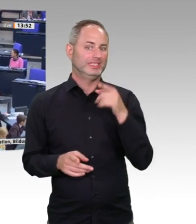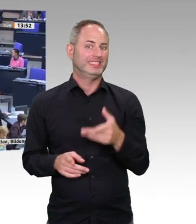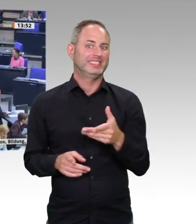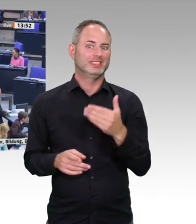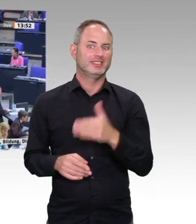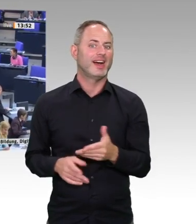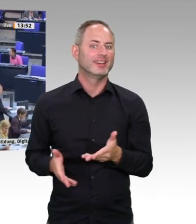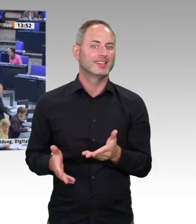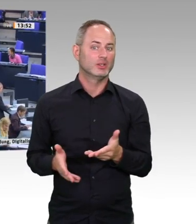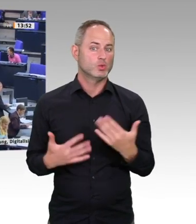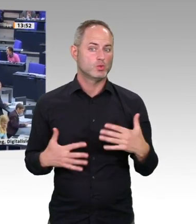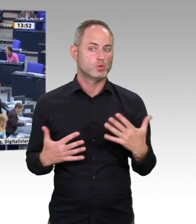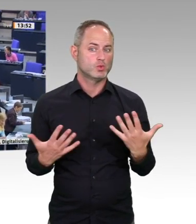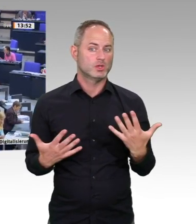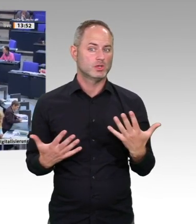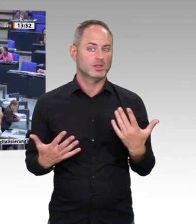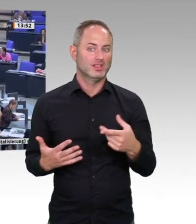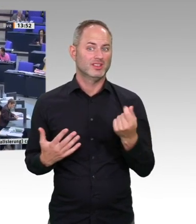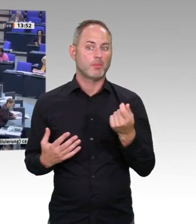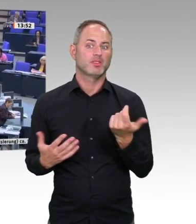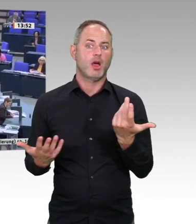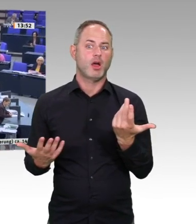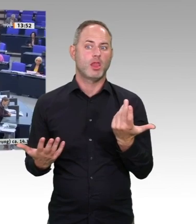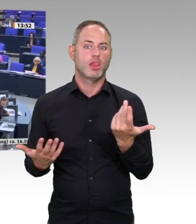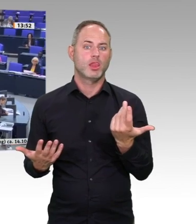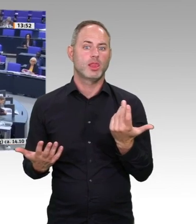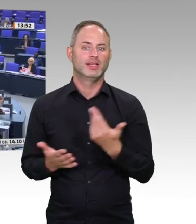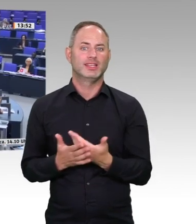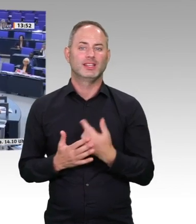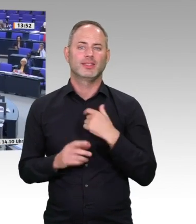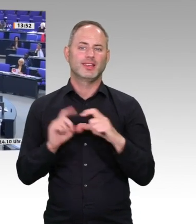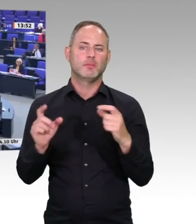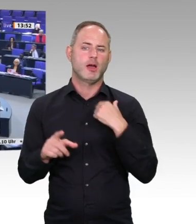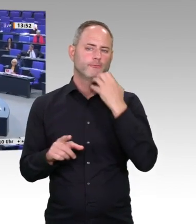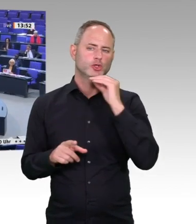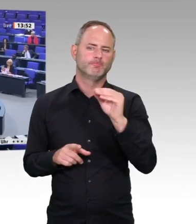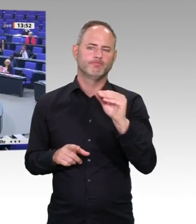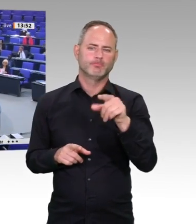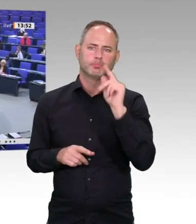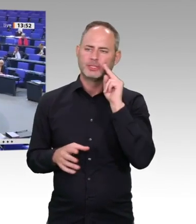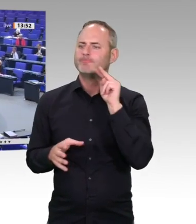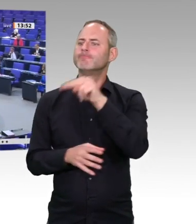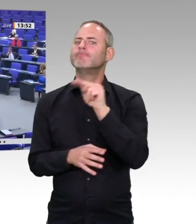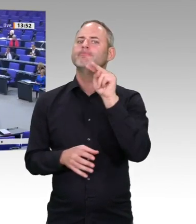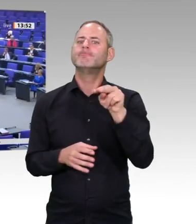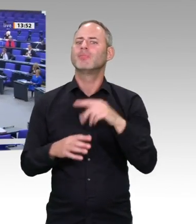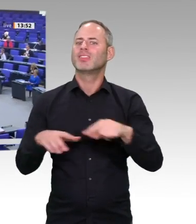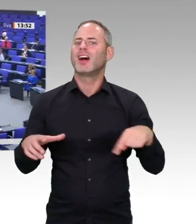Vielen Dank, Präsident. Liebe Kolleginnen und Kollegen, liebe Zuhörerinnen und Zuhörer, liebe Frau Ministerin, Die